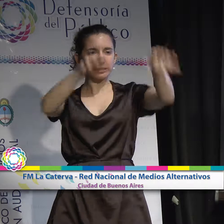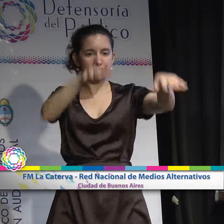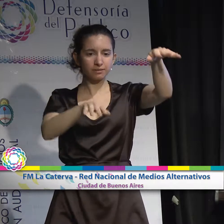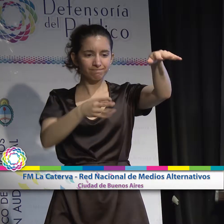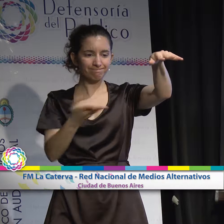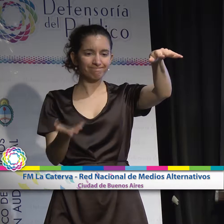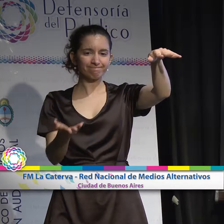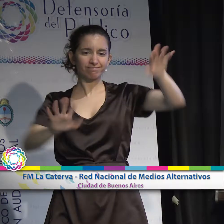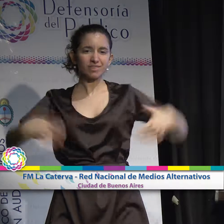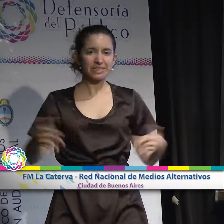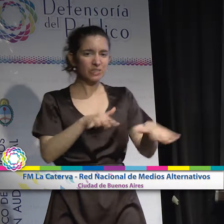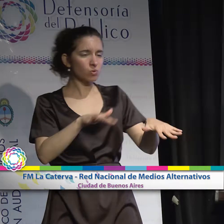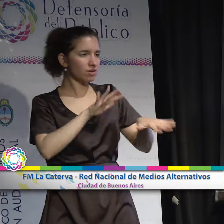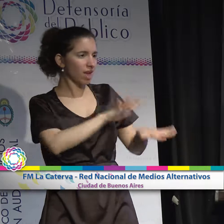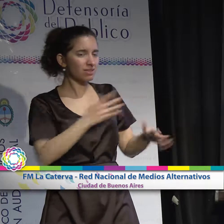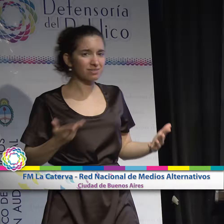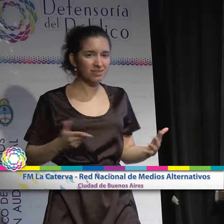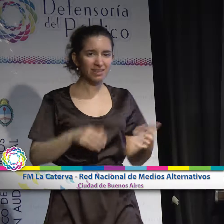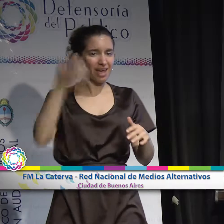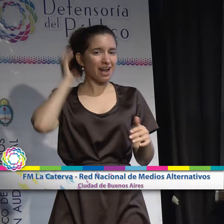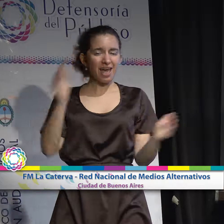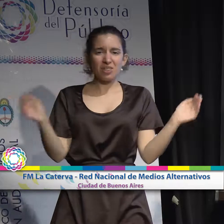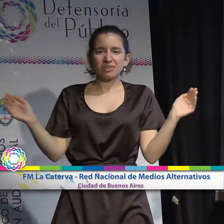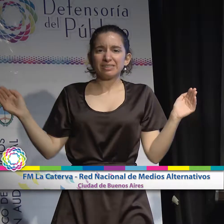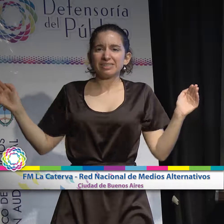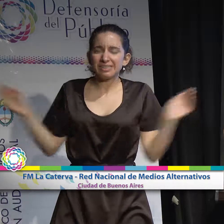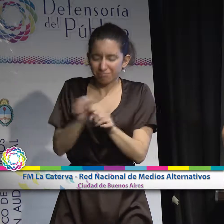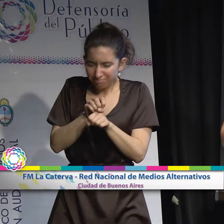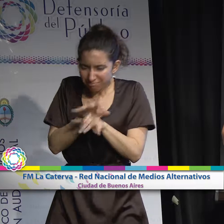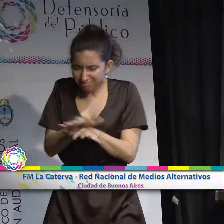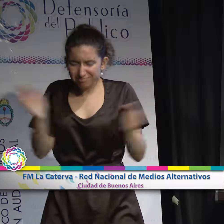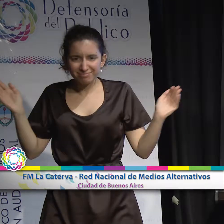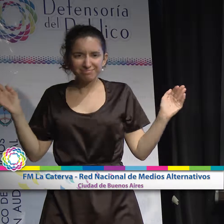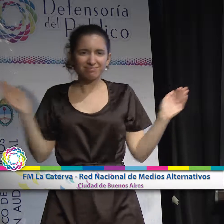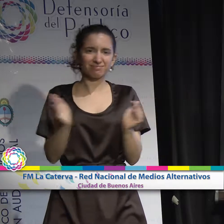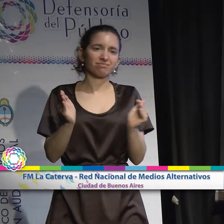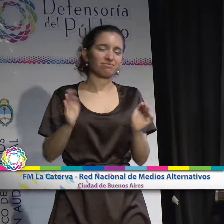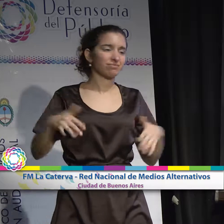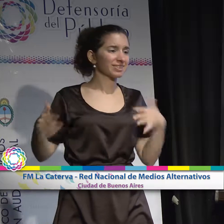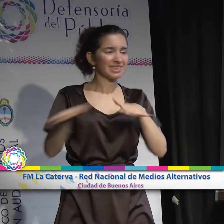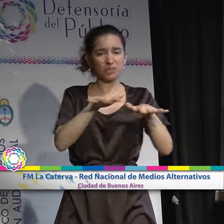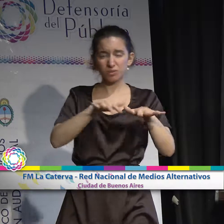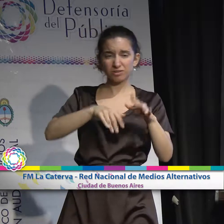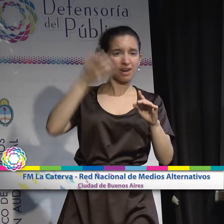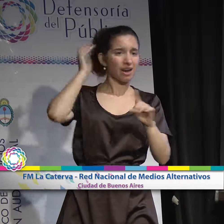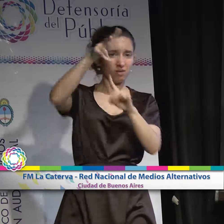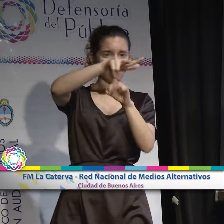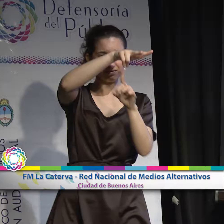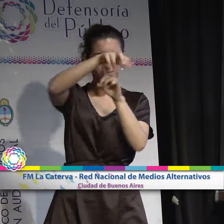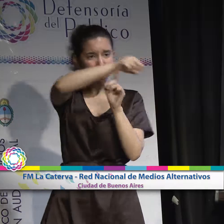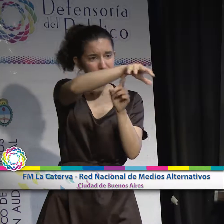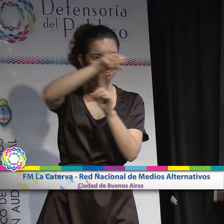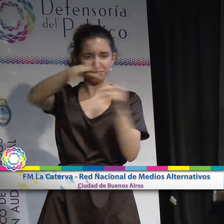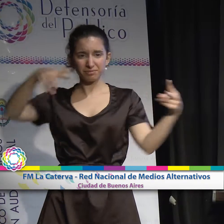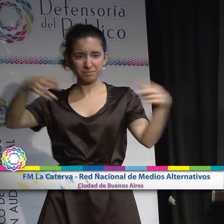consecuencia que nuestro radio de alcance se achique considerablemente. Esta situación de interferencia fue denunciada ante esta Defensoría